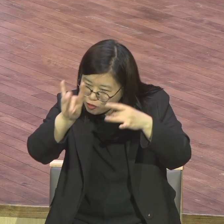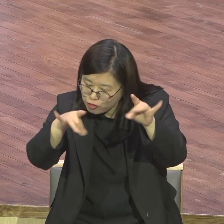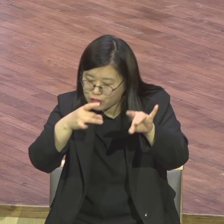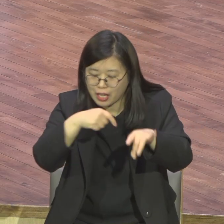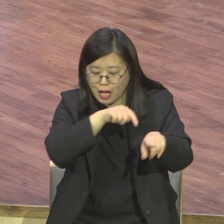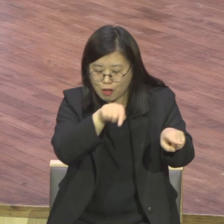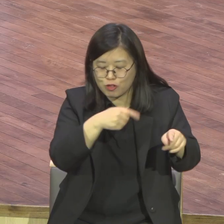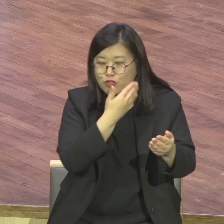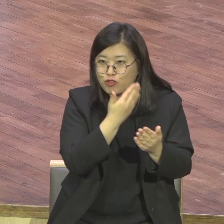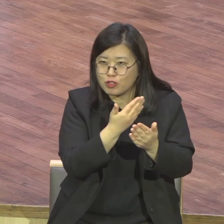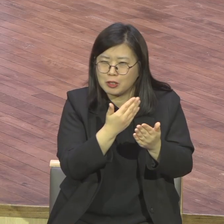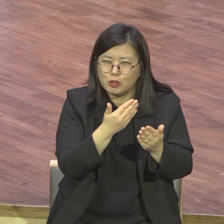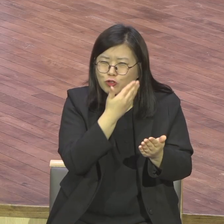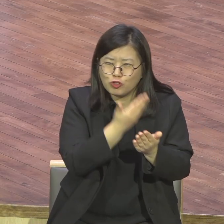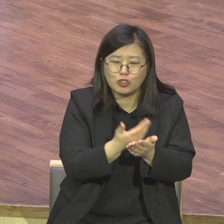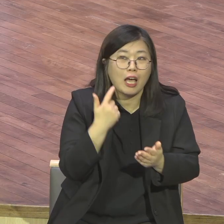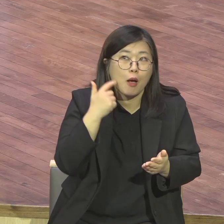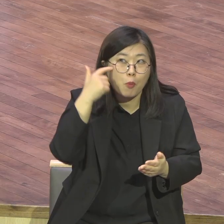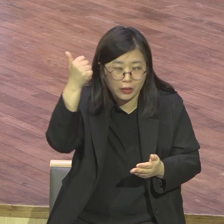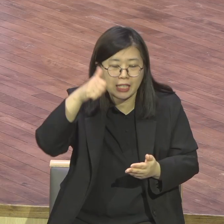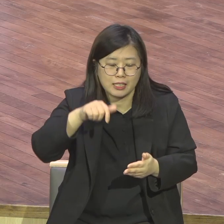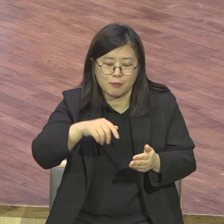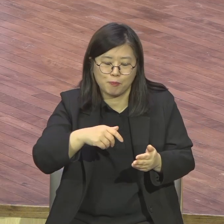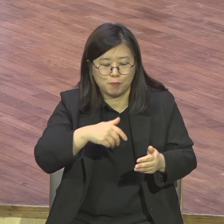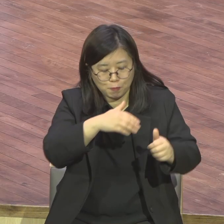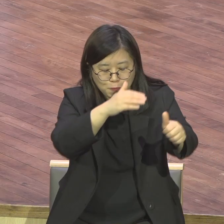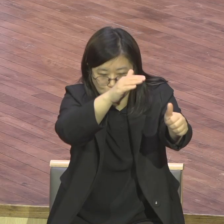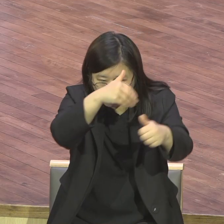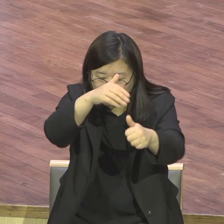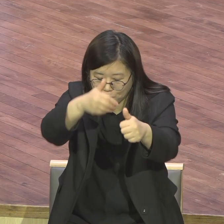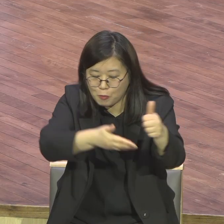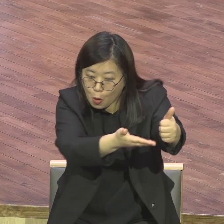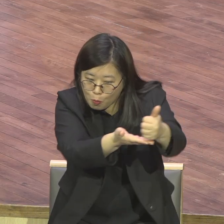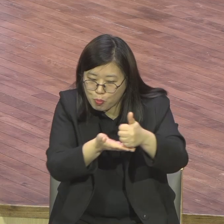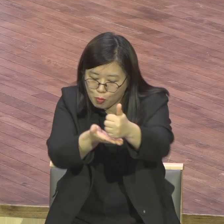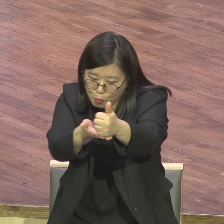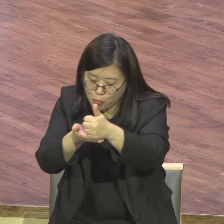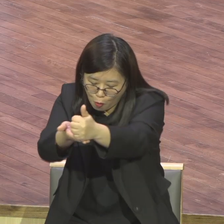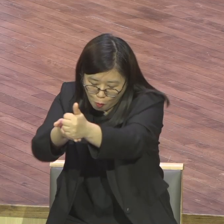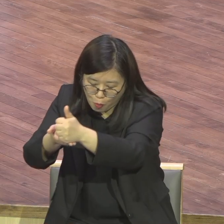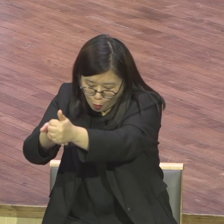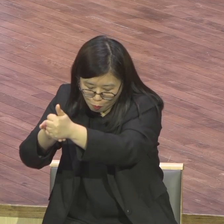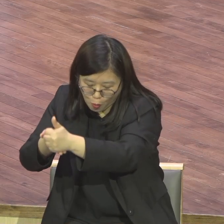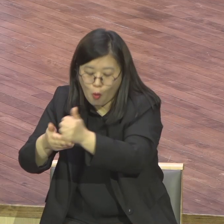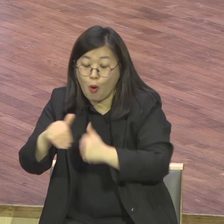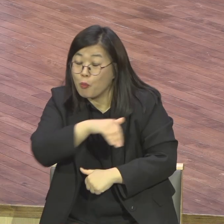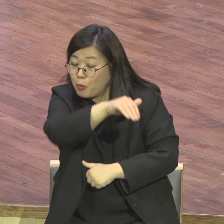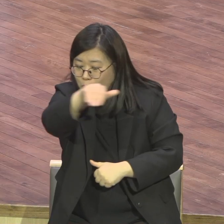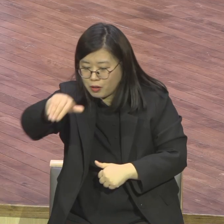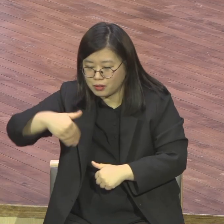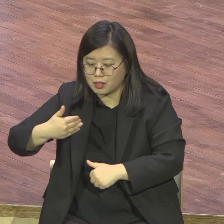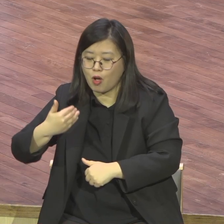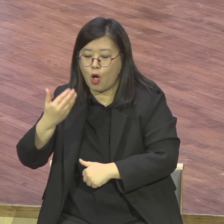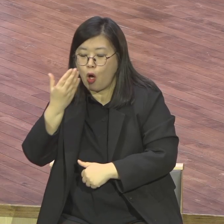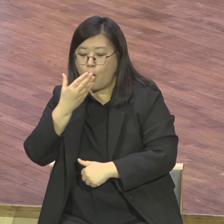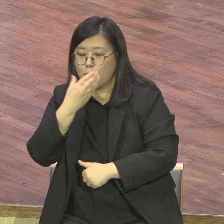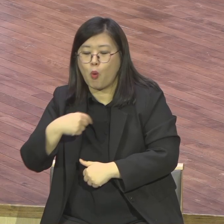다 해주니까 가난한 나라니까 그러니까 유니월드에서 500만을 보냈습니다 보내가지고 문철 목사님이